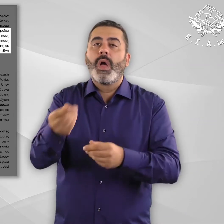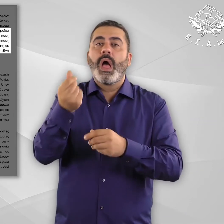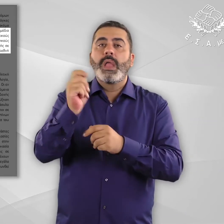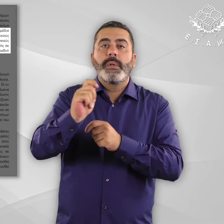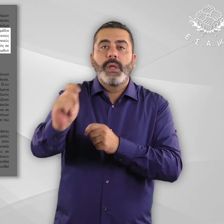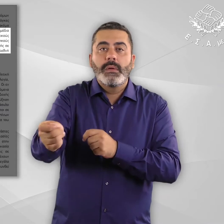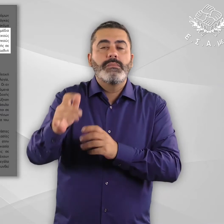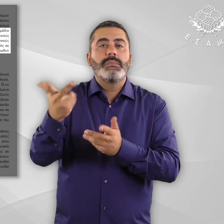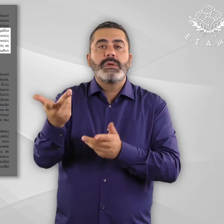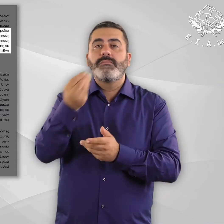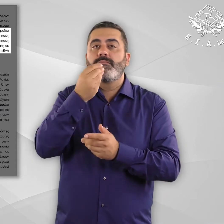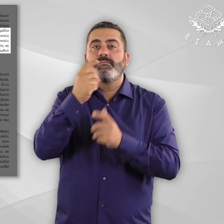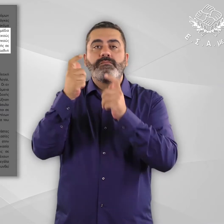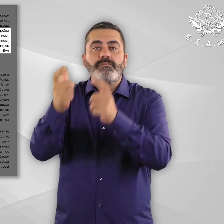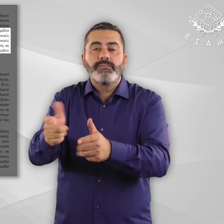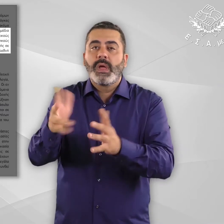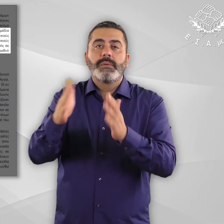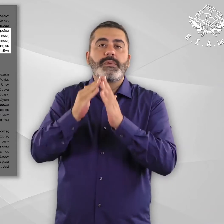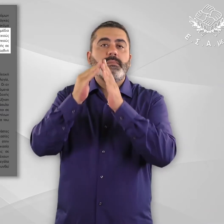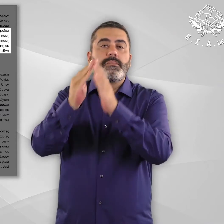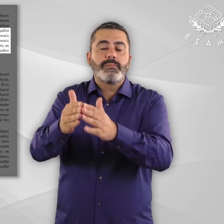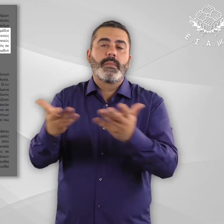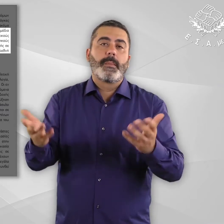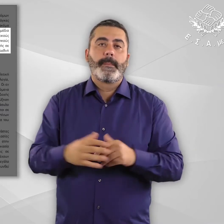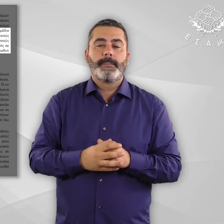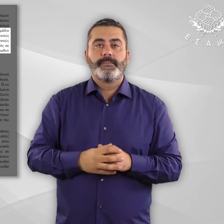χρηματικού βοηθήματος στους ετούντες διεθνή προστασία.